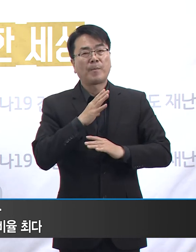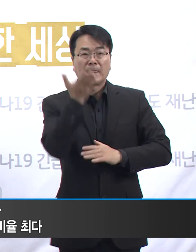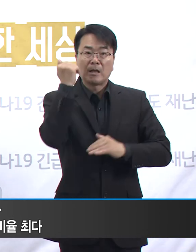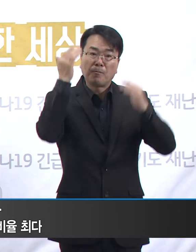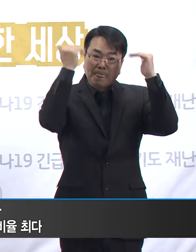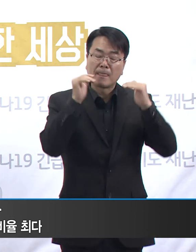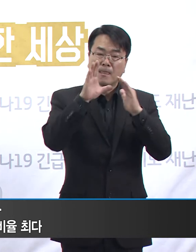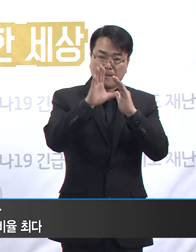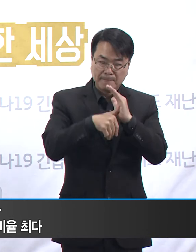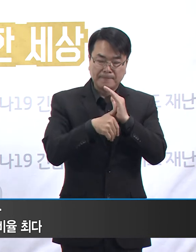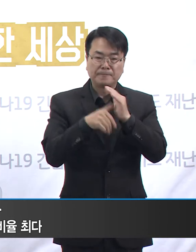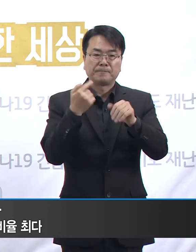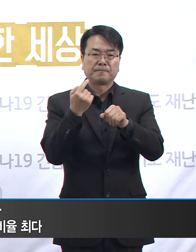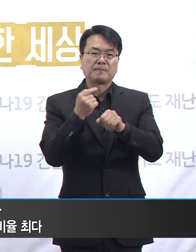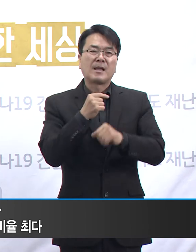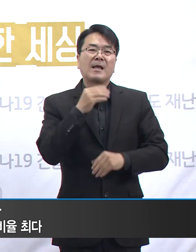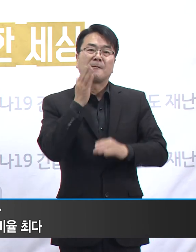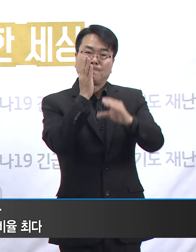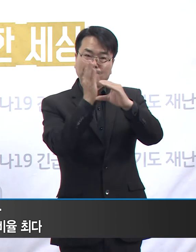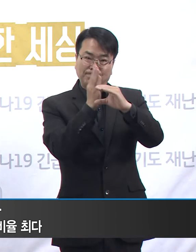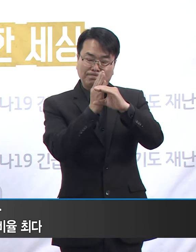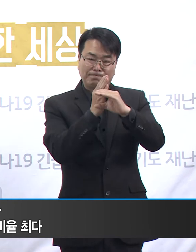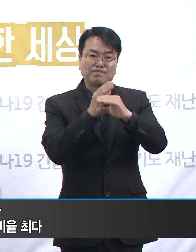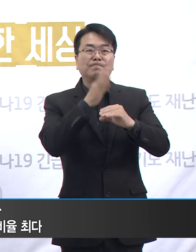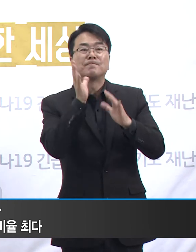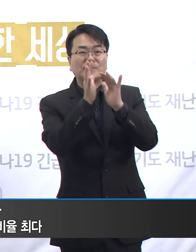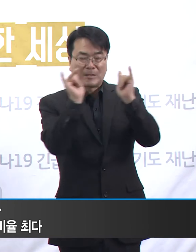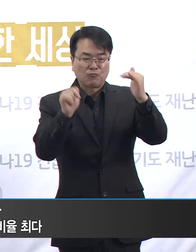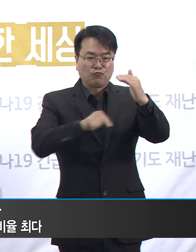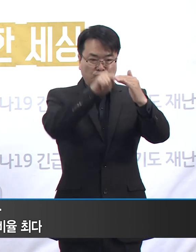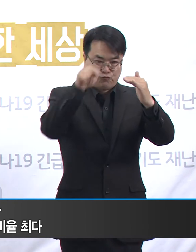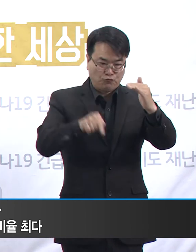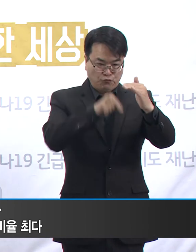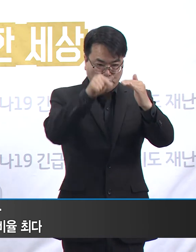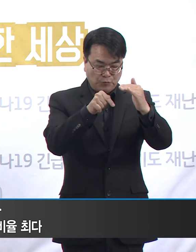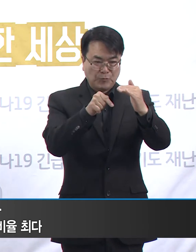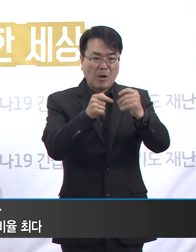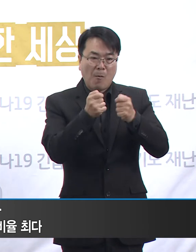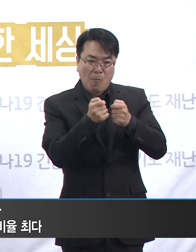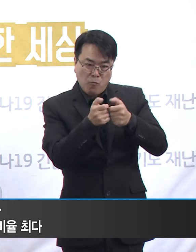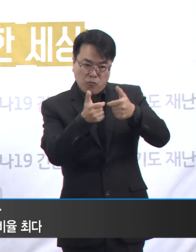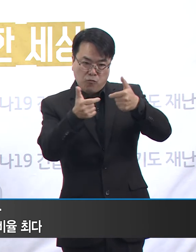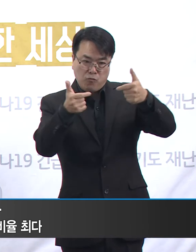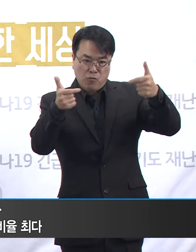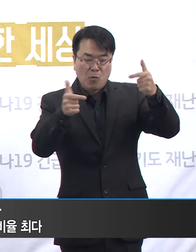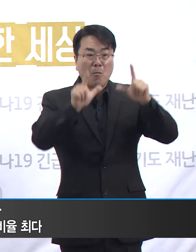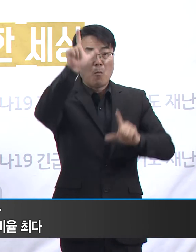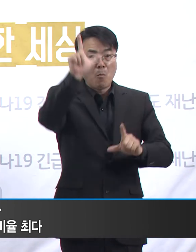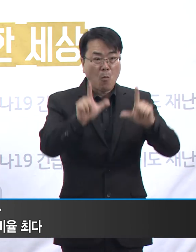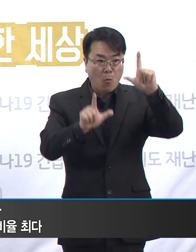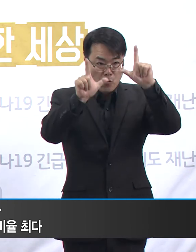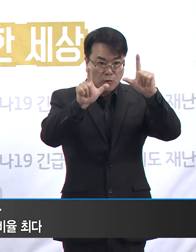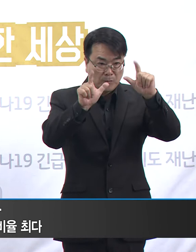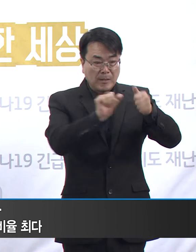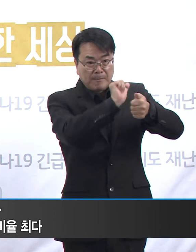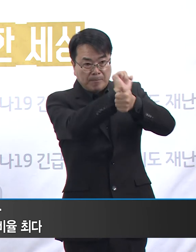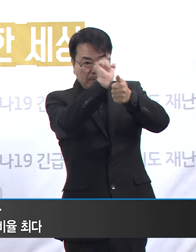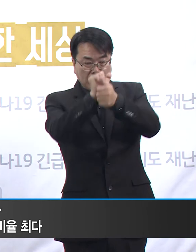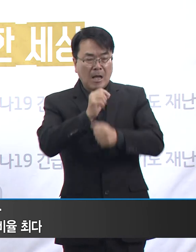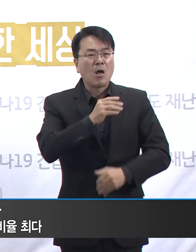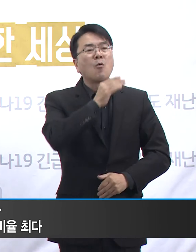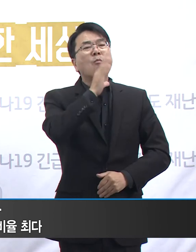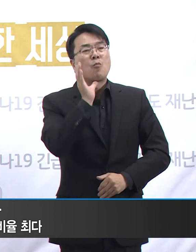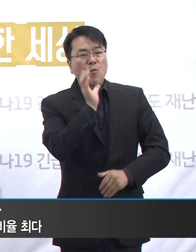여름 장년층 중심의 수도권 지역사회 감염 불길이 이번 가을 노년층의 의료 관련